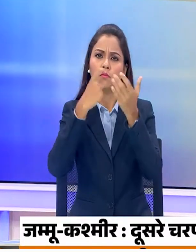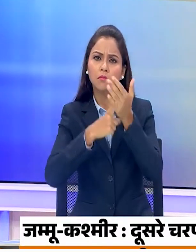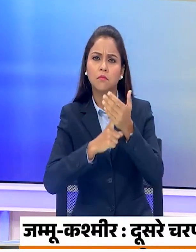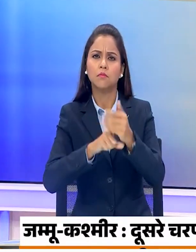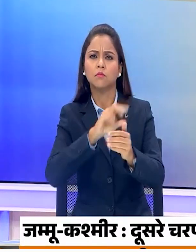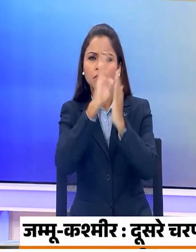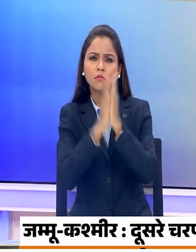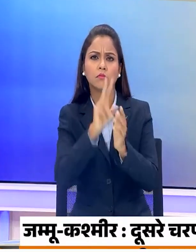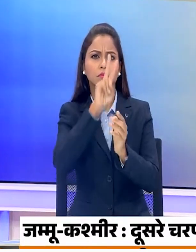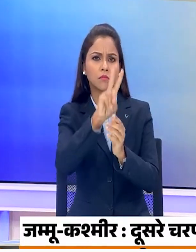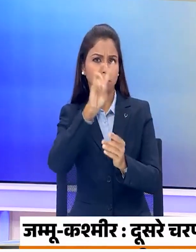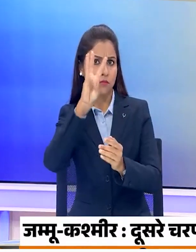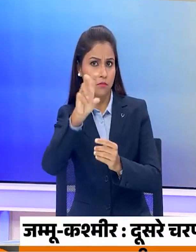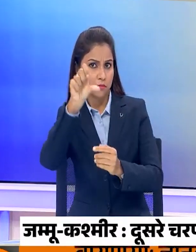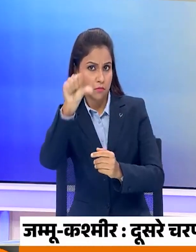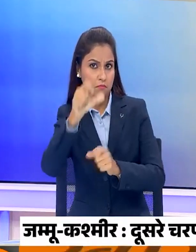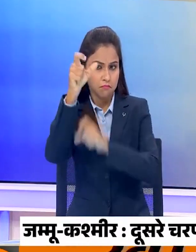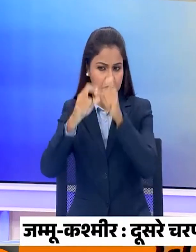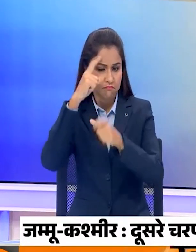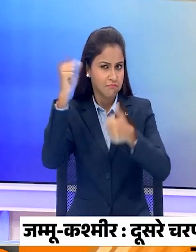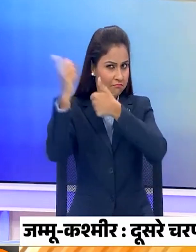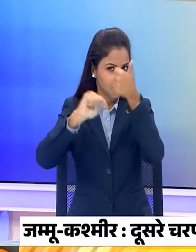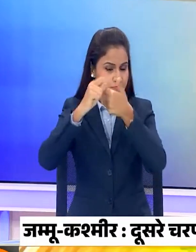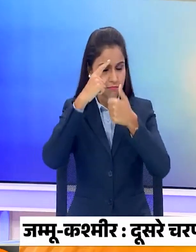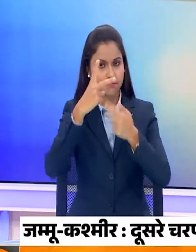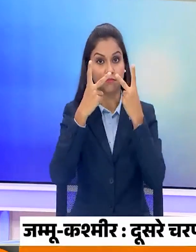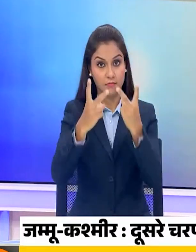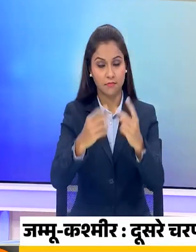249 प्रत्याश्यों की किस्मत दाओं पर